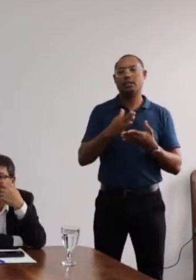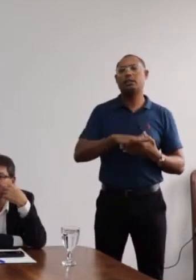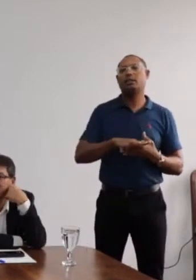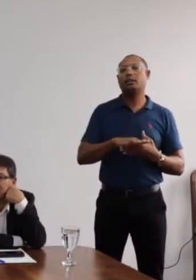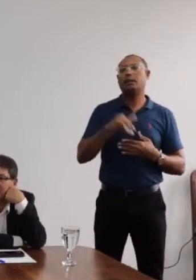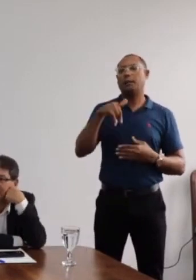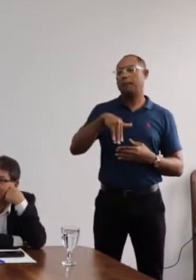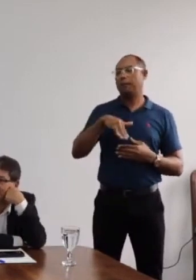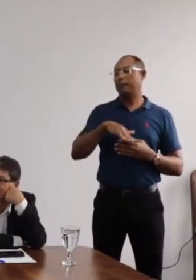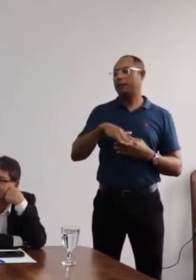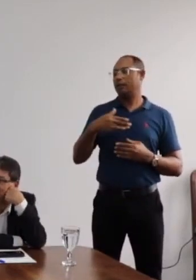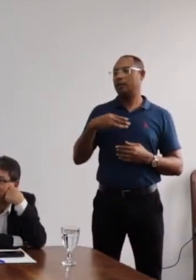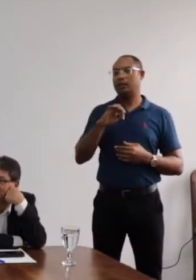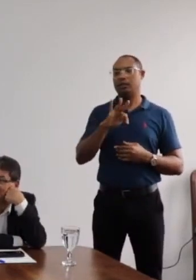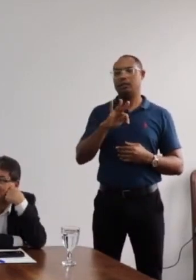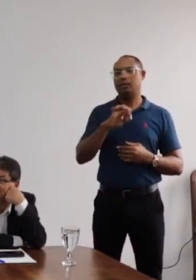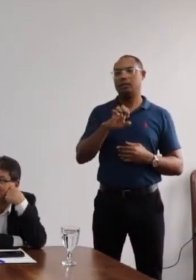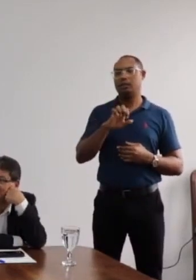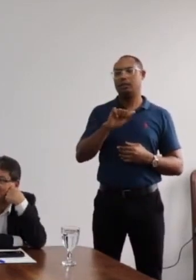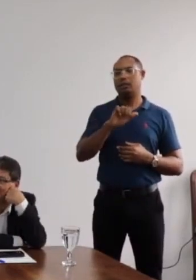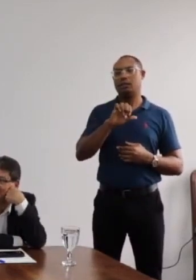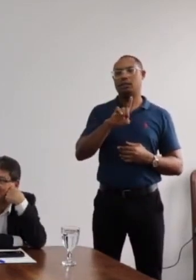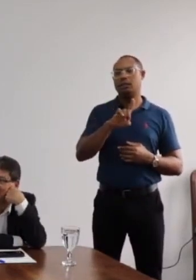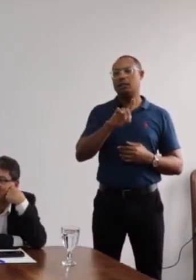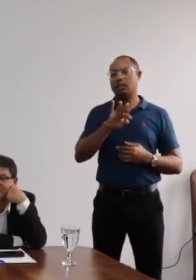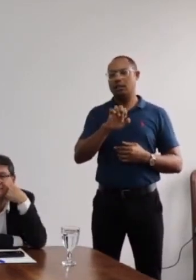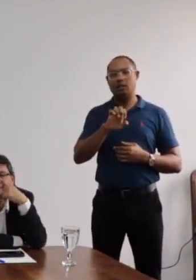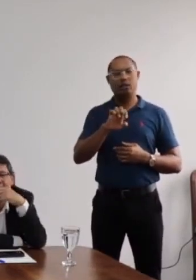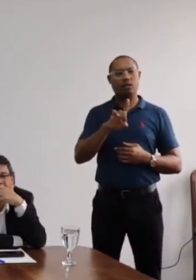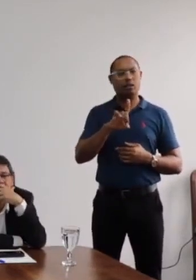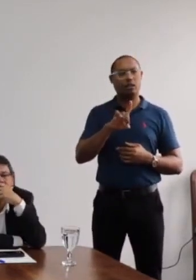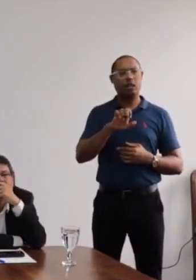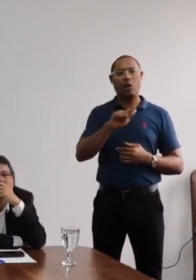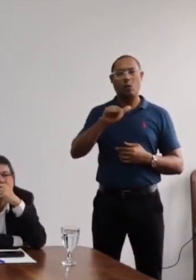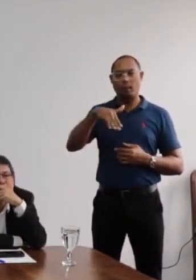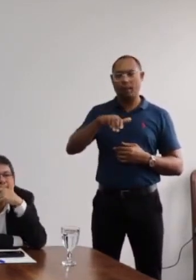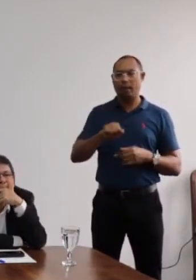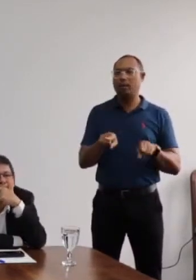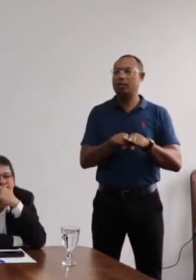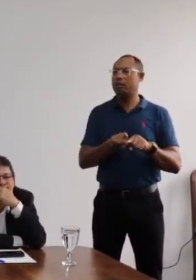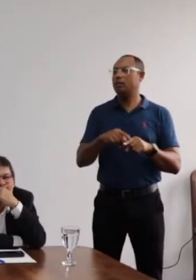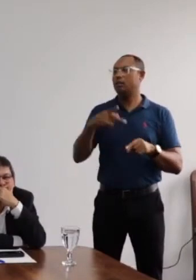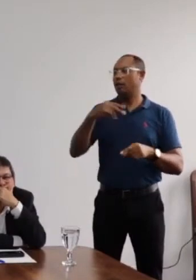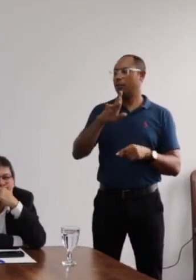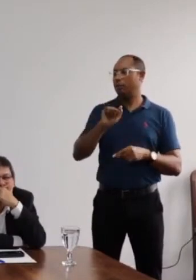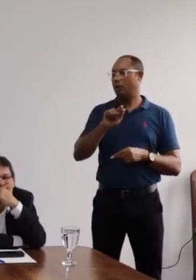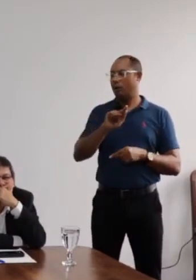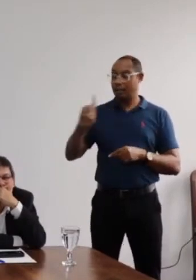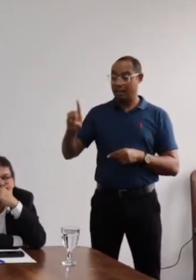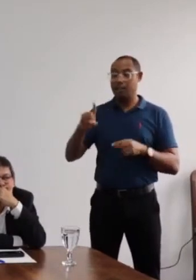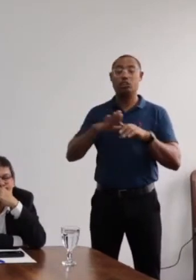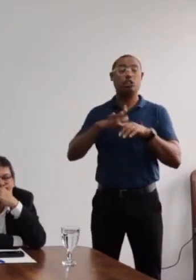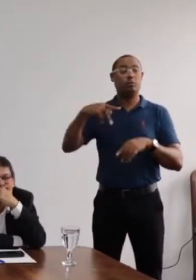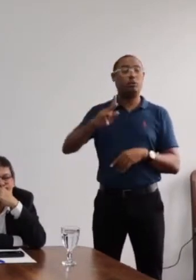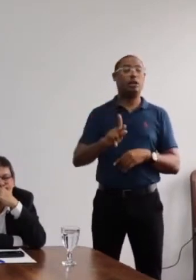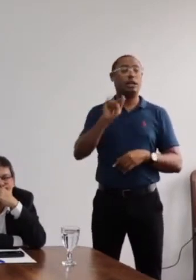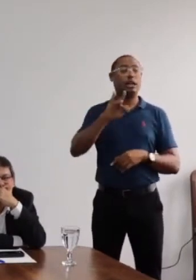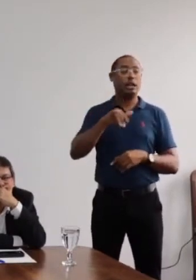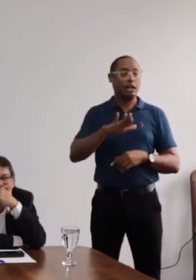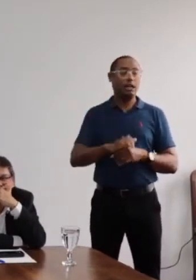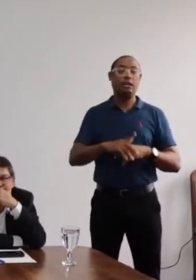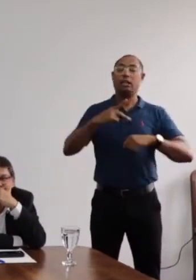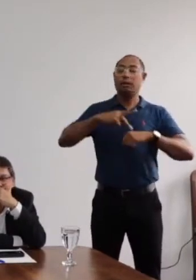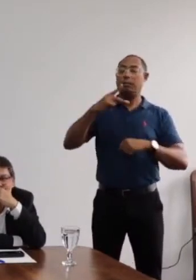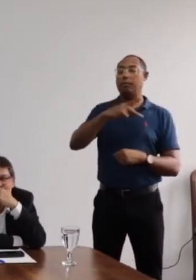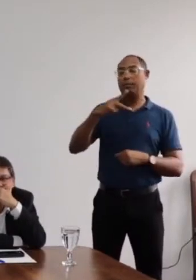Delma. E também fazer um agradecimento especial aqui à Prograde, na pessoa da Proreitora Karina, à PPGCI,